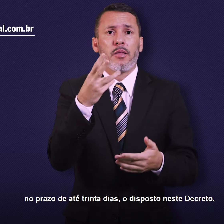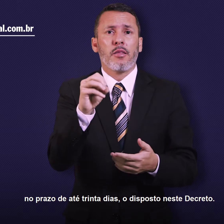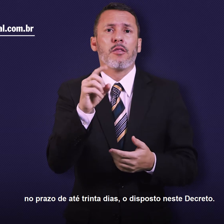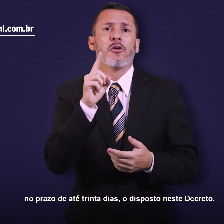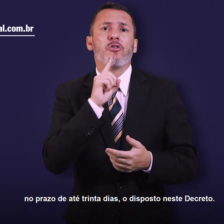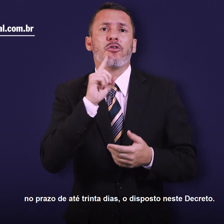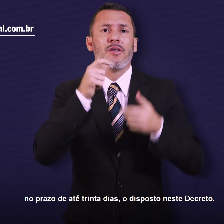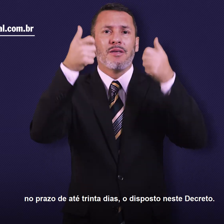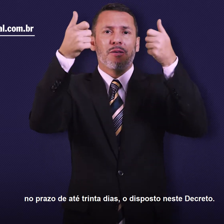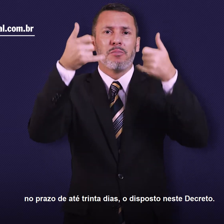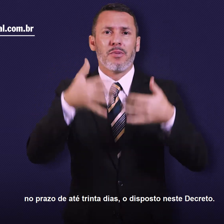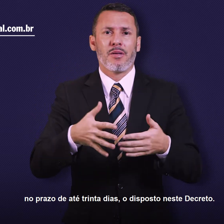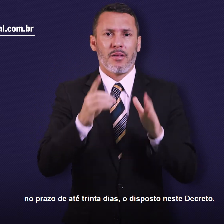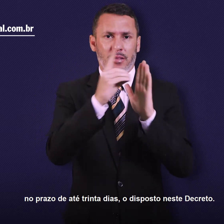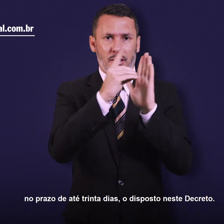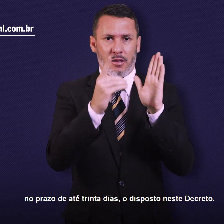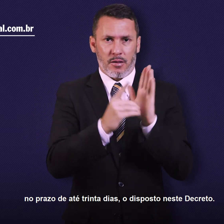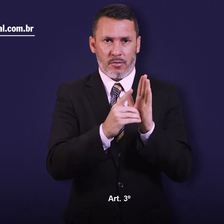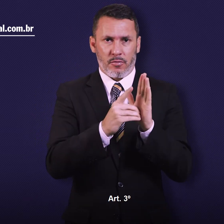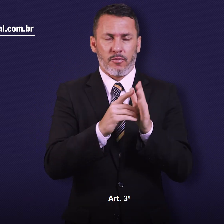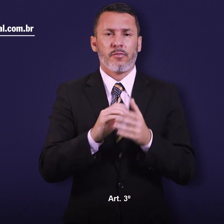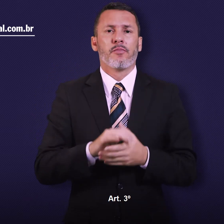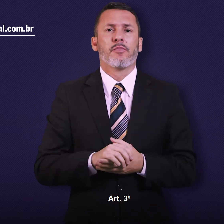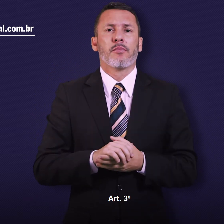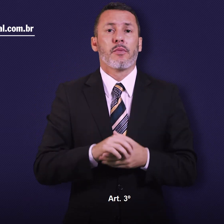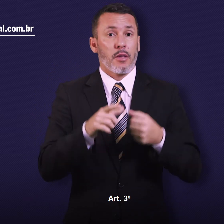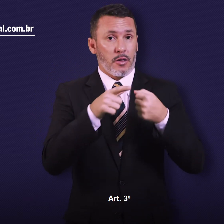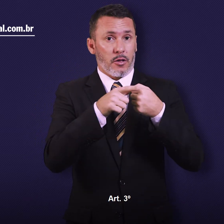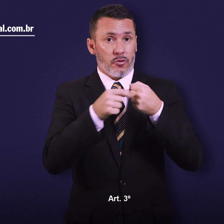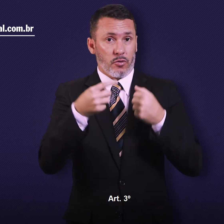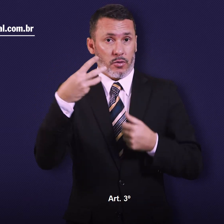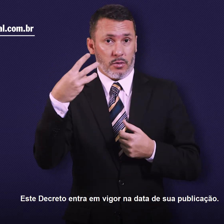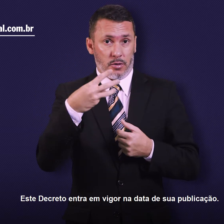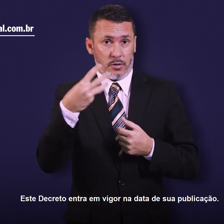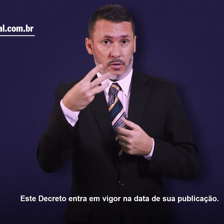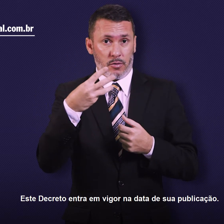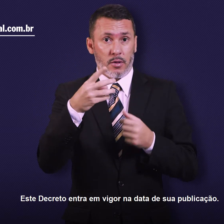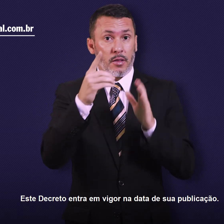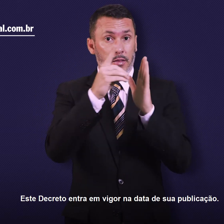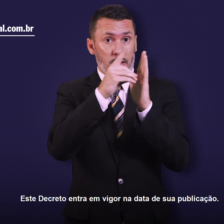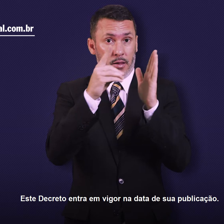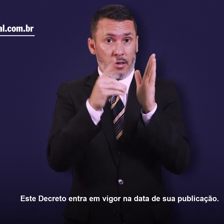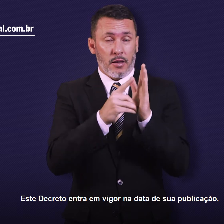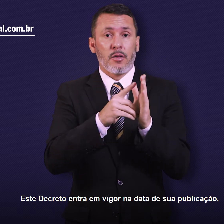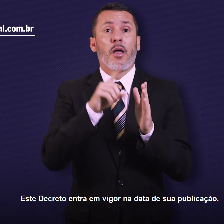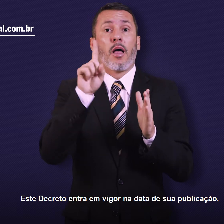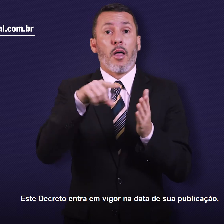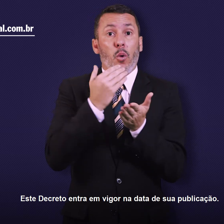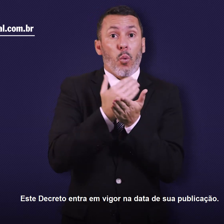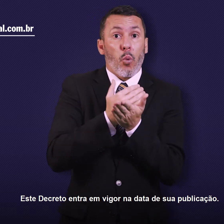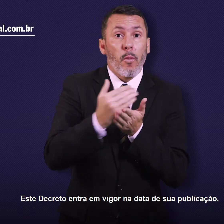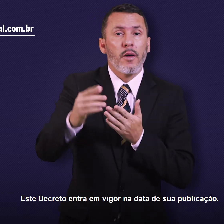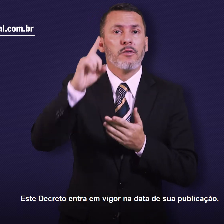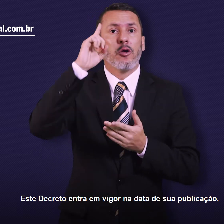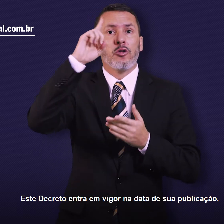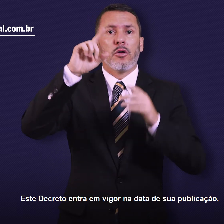o disposto neste decreto. Artigo 3º. Este decreto entra em vigor na data de sua